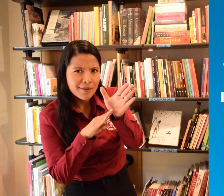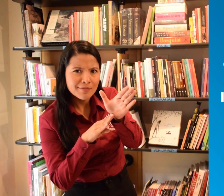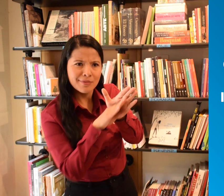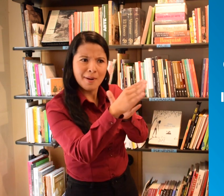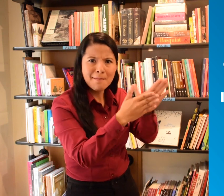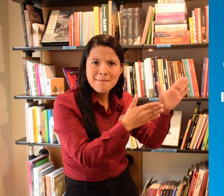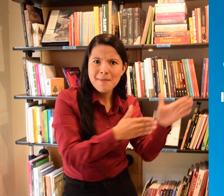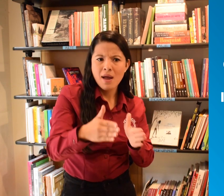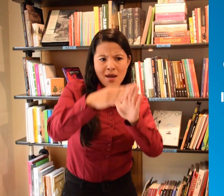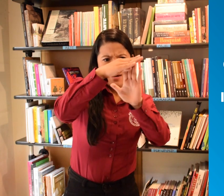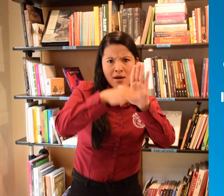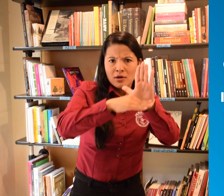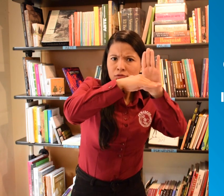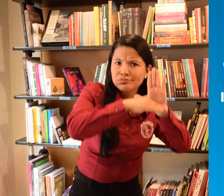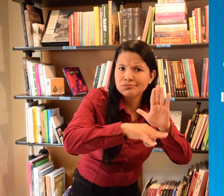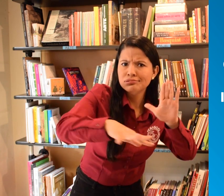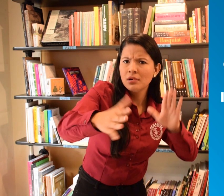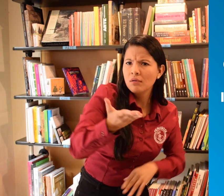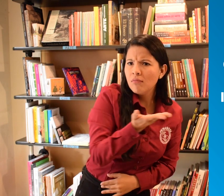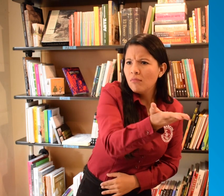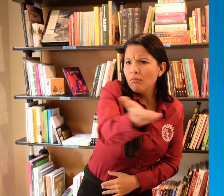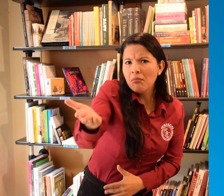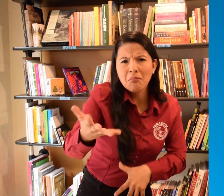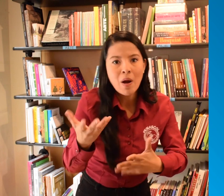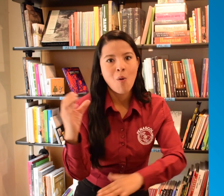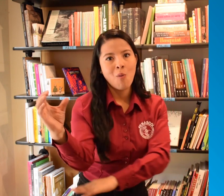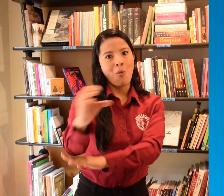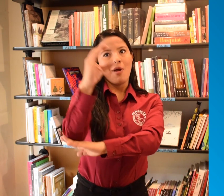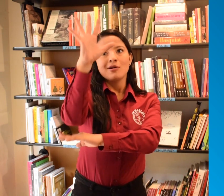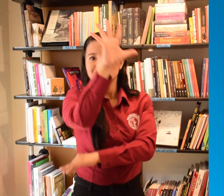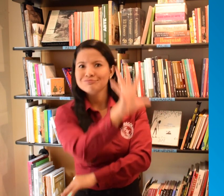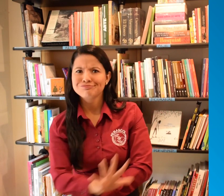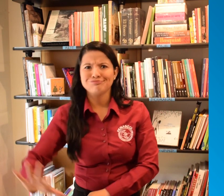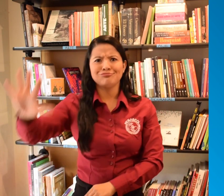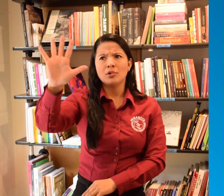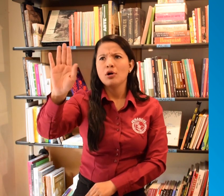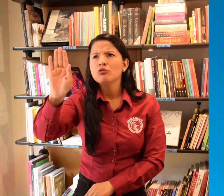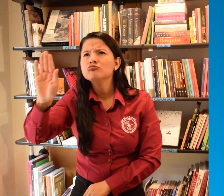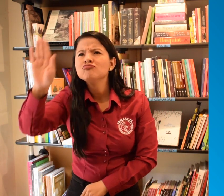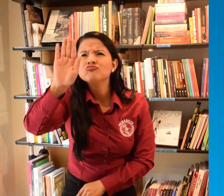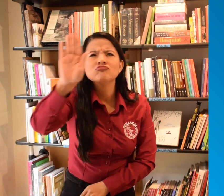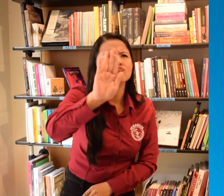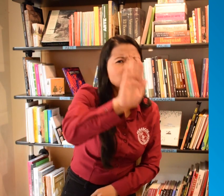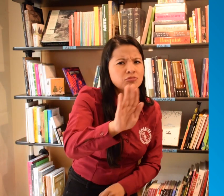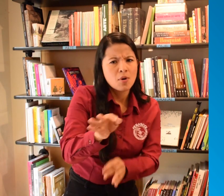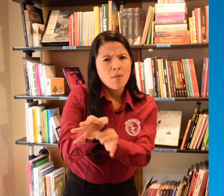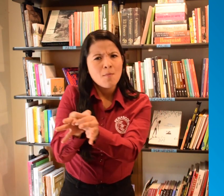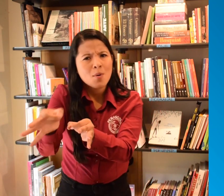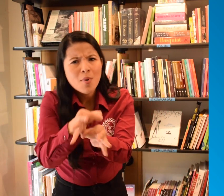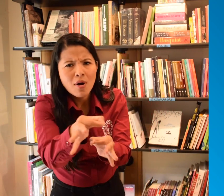Pensemos en los planes de desarrollo y políticas públicas de cada región del país En los departamentos, municipios